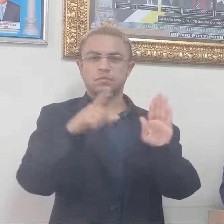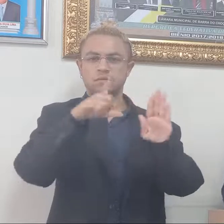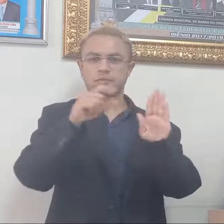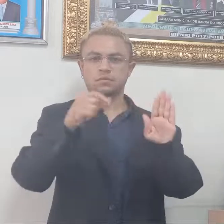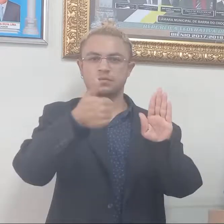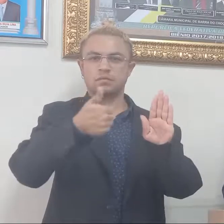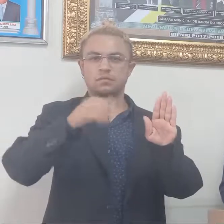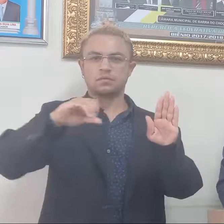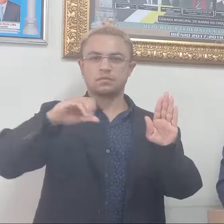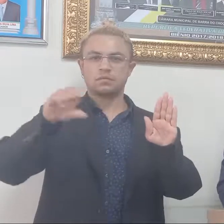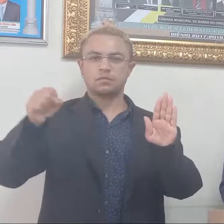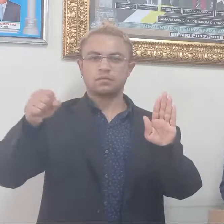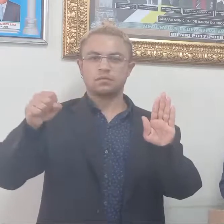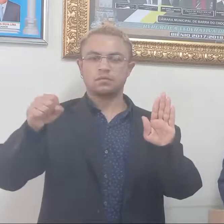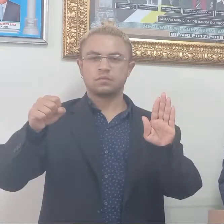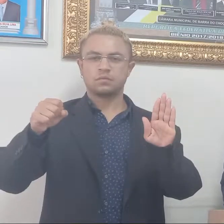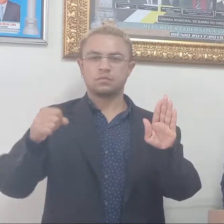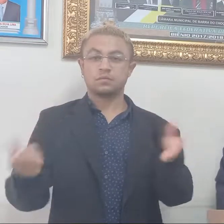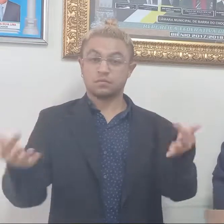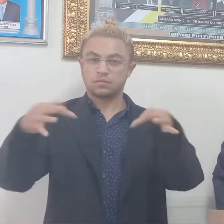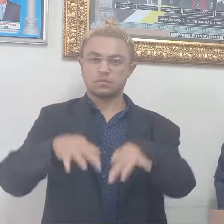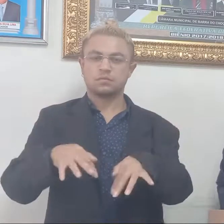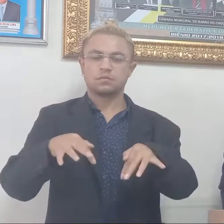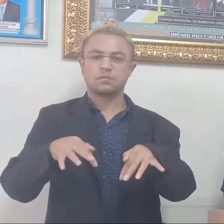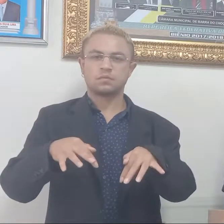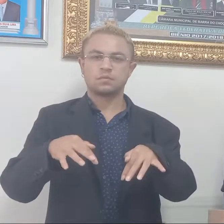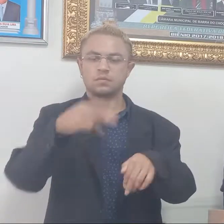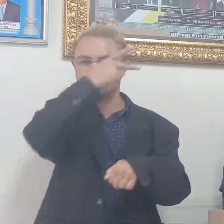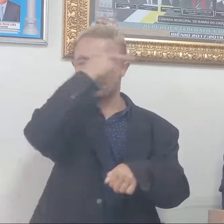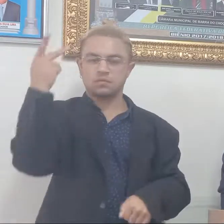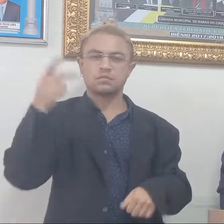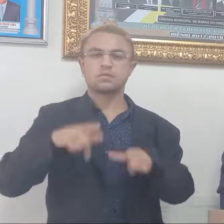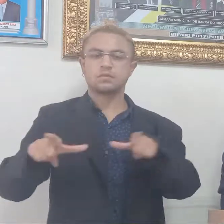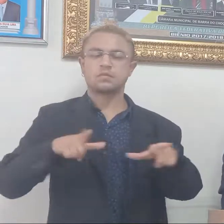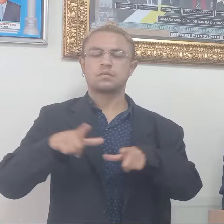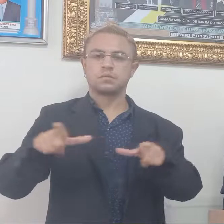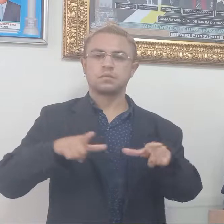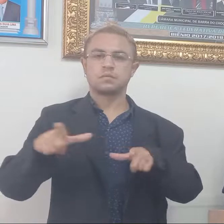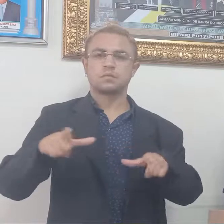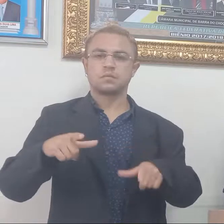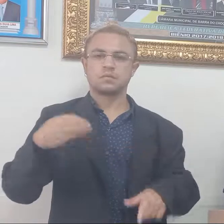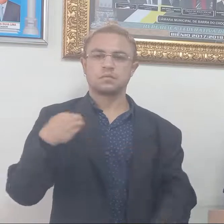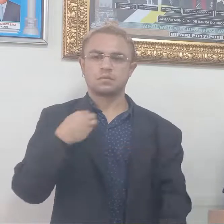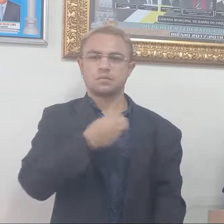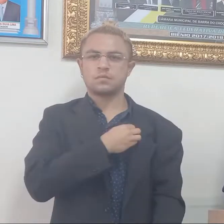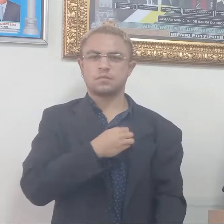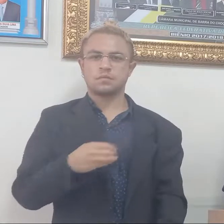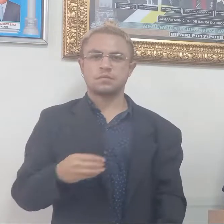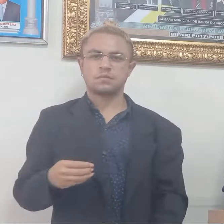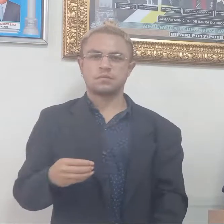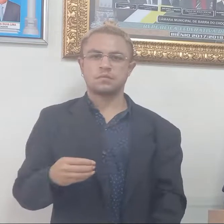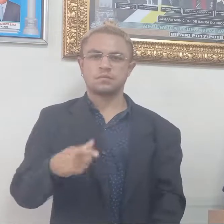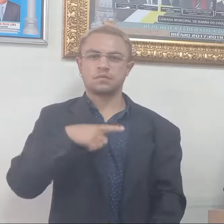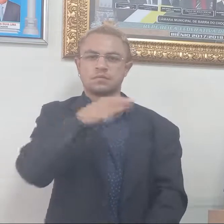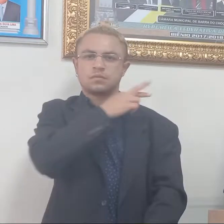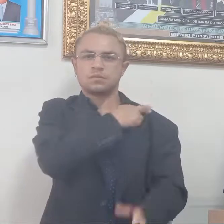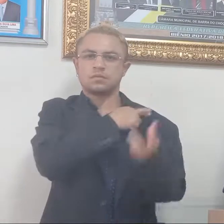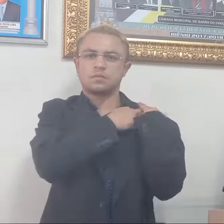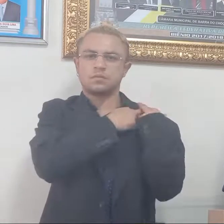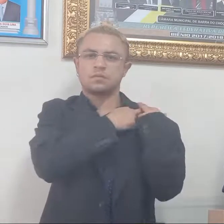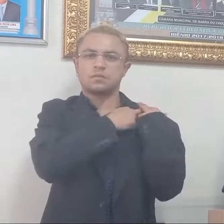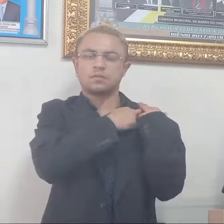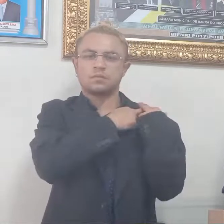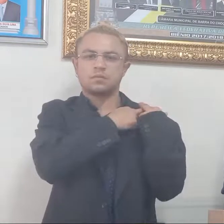198. O vencimento dos agentes comunitários de saúde, dos agentes de combate a endemias, fica sob responsabilidade da União